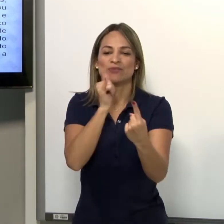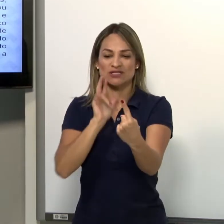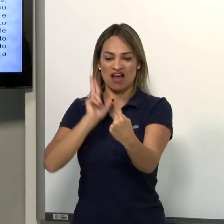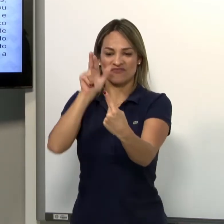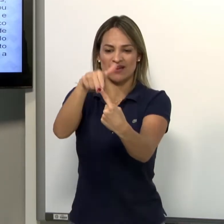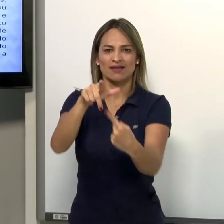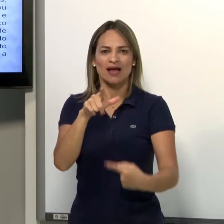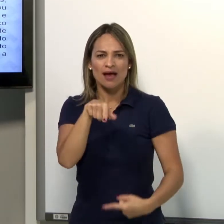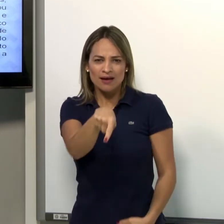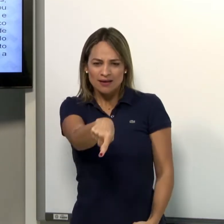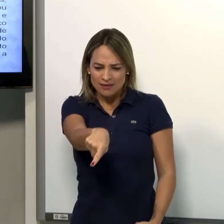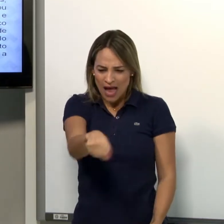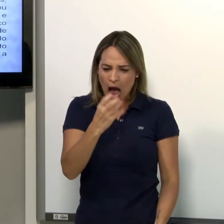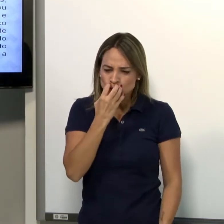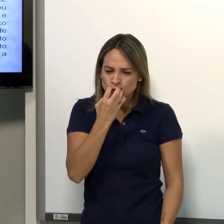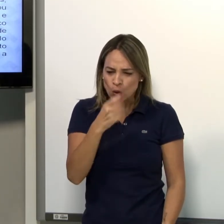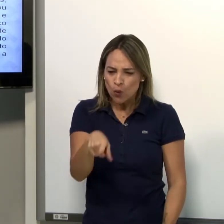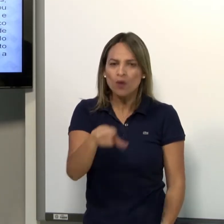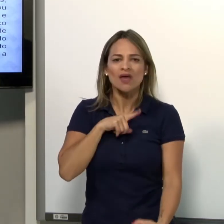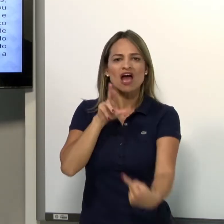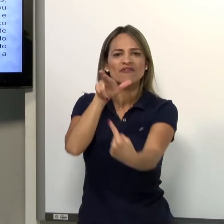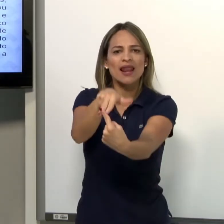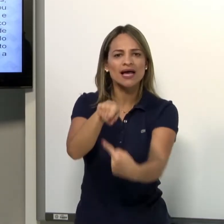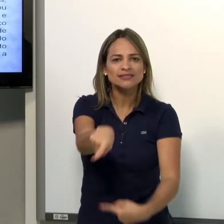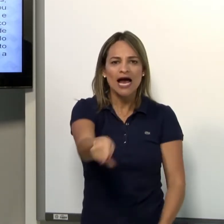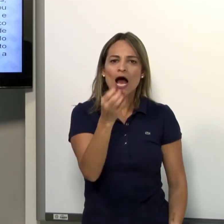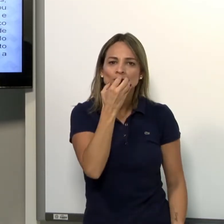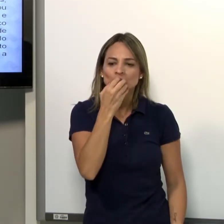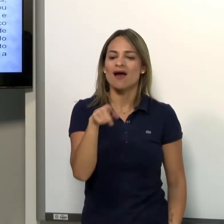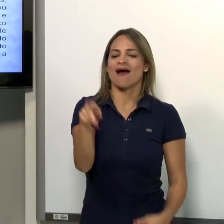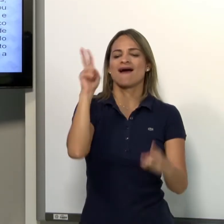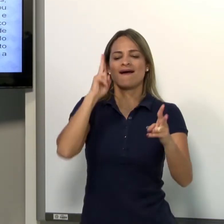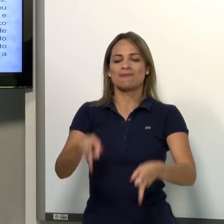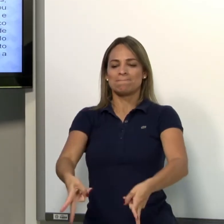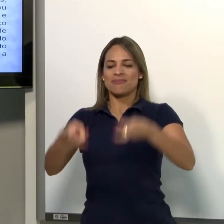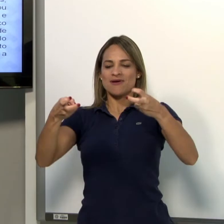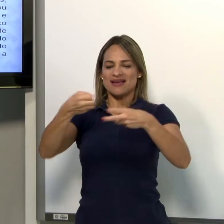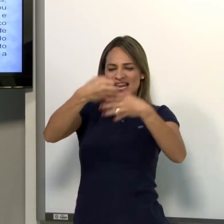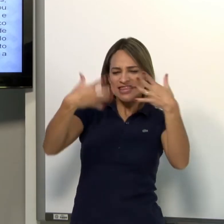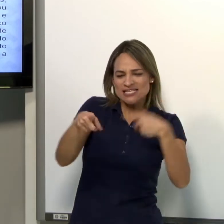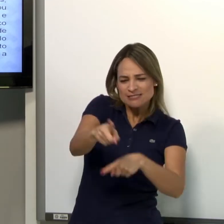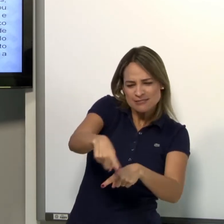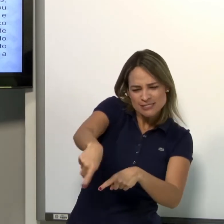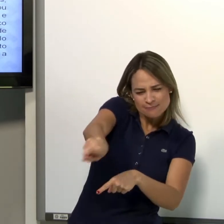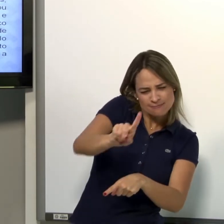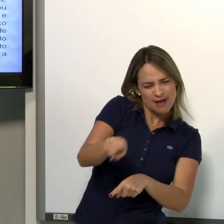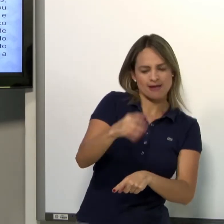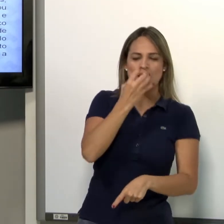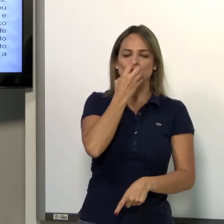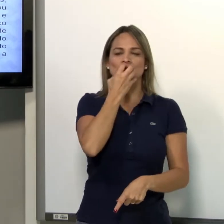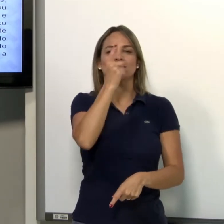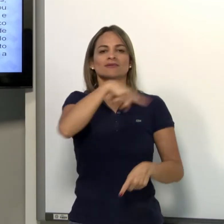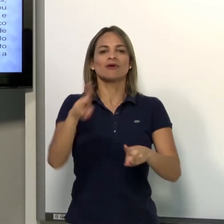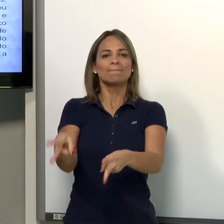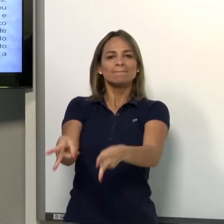Uma referência. Eu observo uma referência. Por exemplo, eu olho um cachorro. Qual a referência que eu tenho dele? Eu